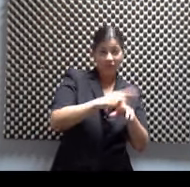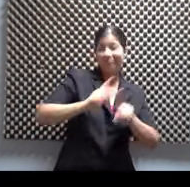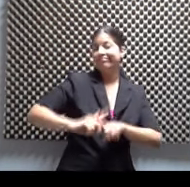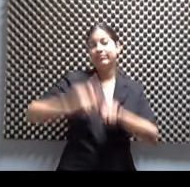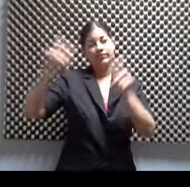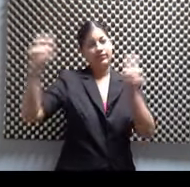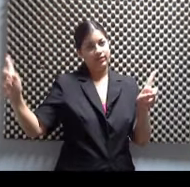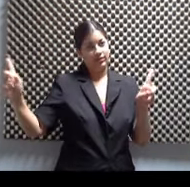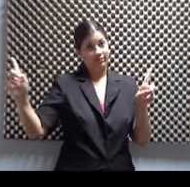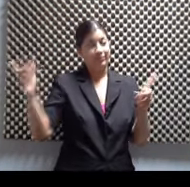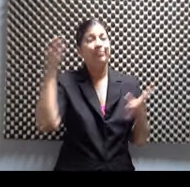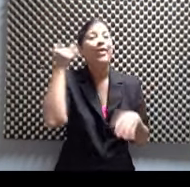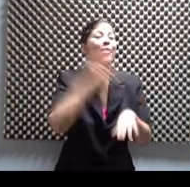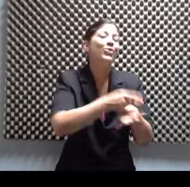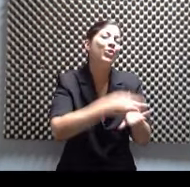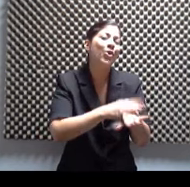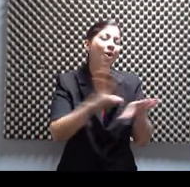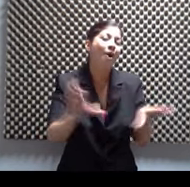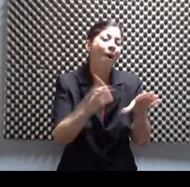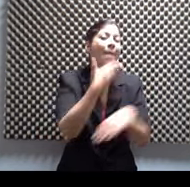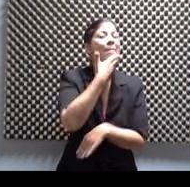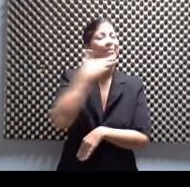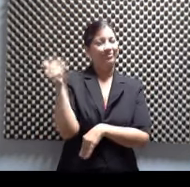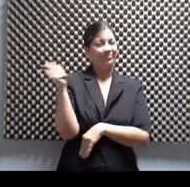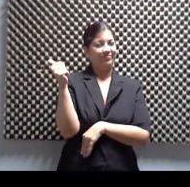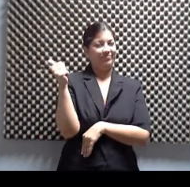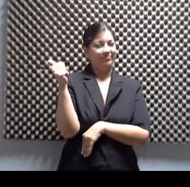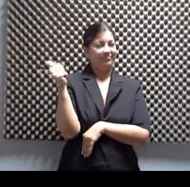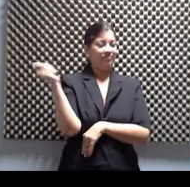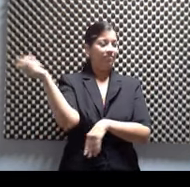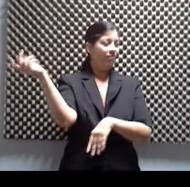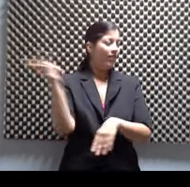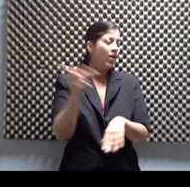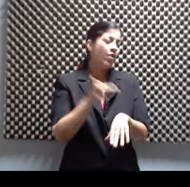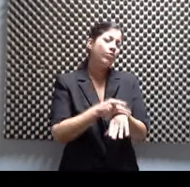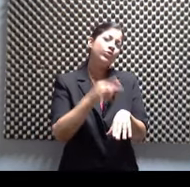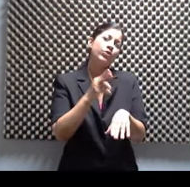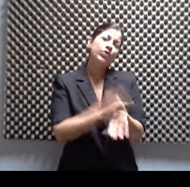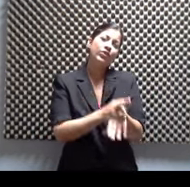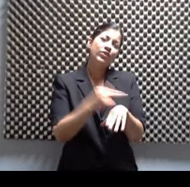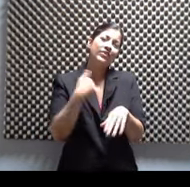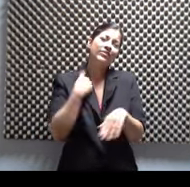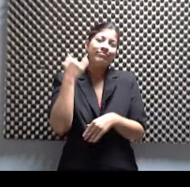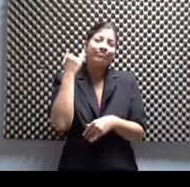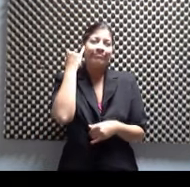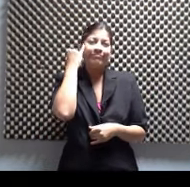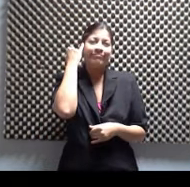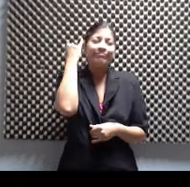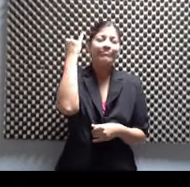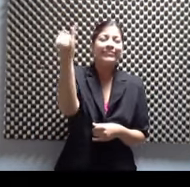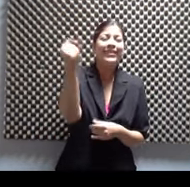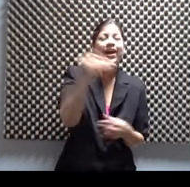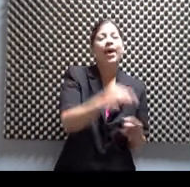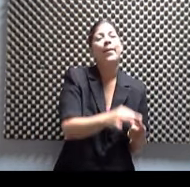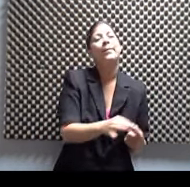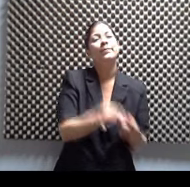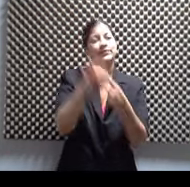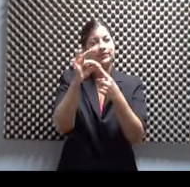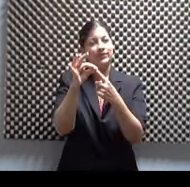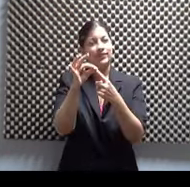Ah, bueno. Puerto Rico, y Puerto Rico tiene una idiosincrasia muy especial. Exactamente. Y entonces el público hay que tratarlo de